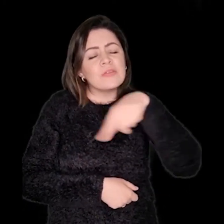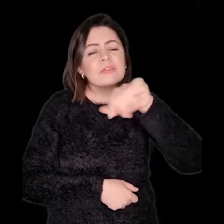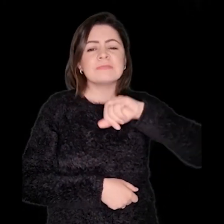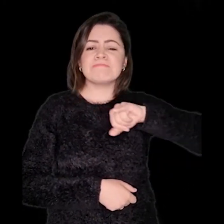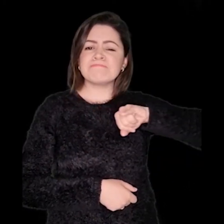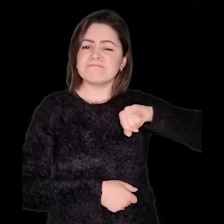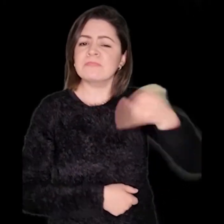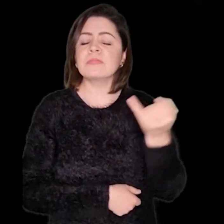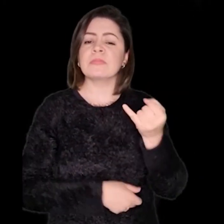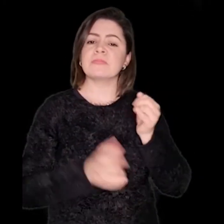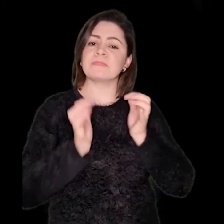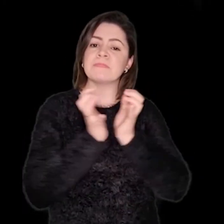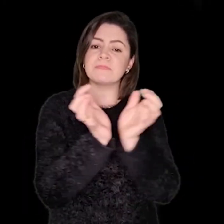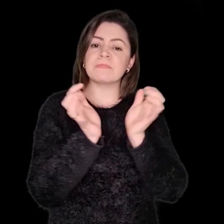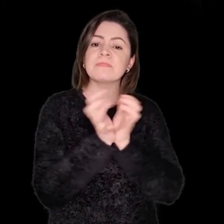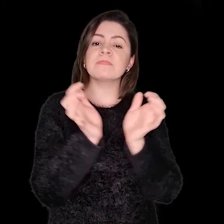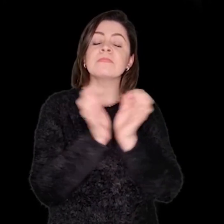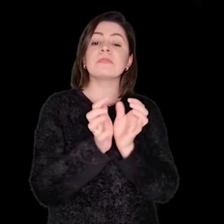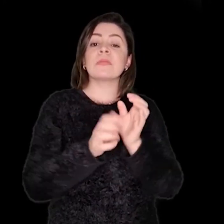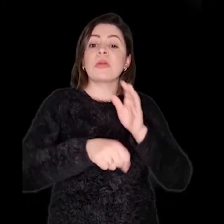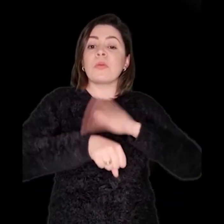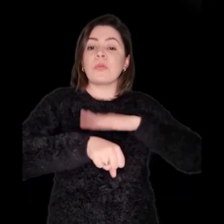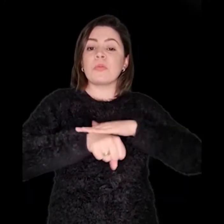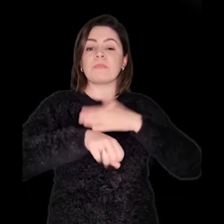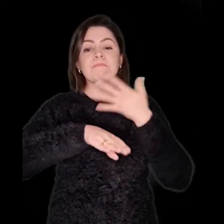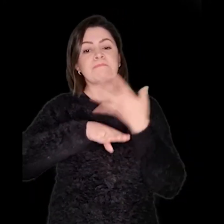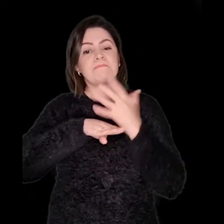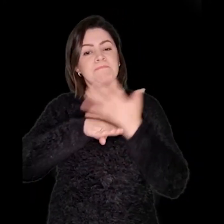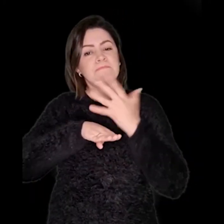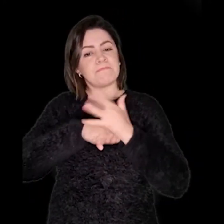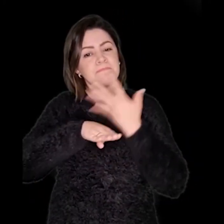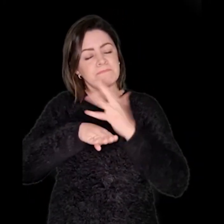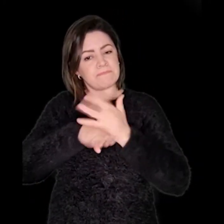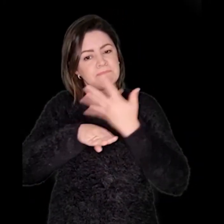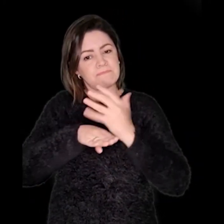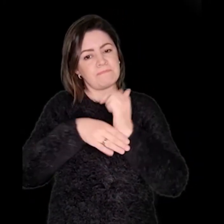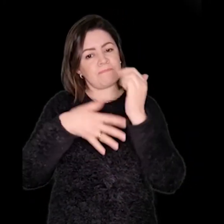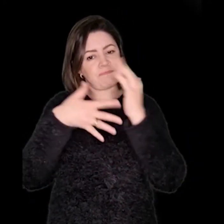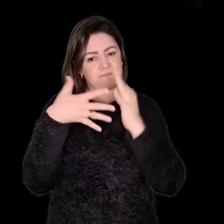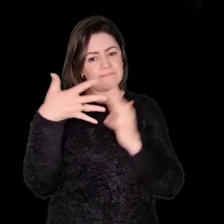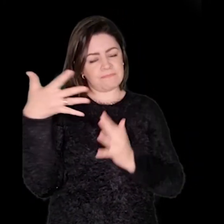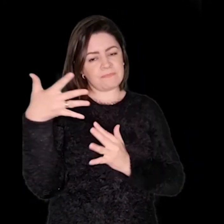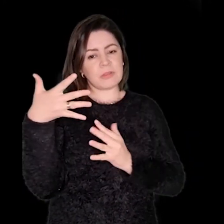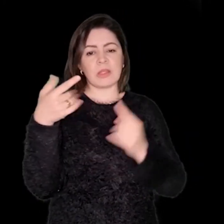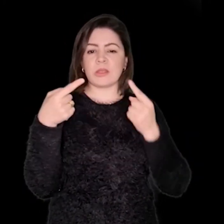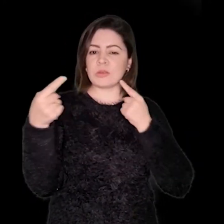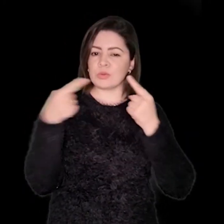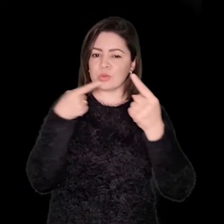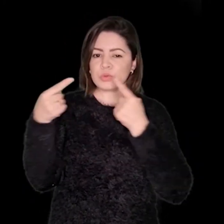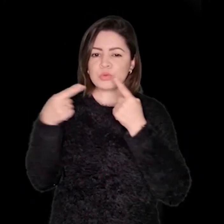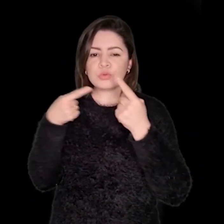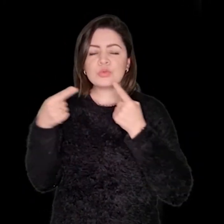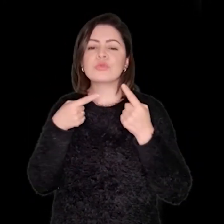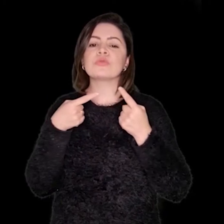e eu peço a vocês que participem, será um momento bem importante para a prática da Libras, para